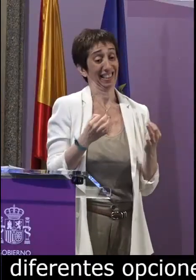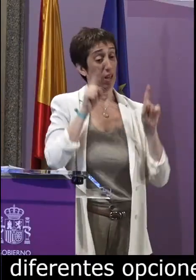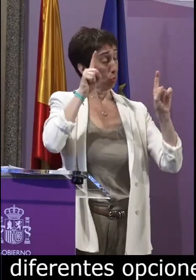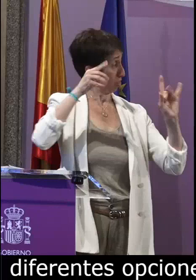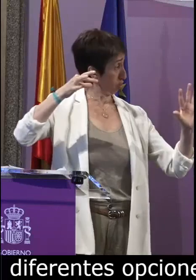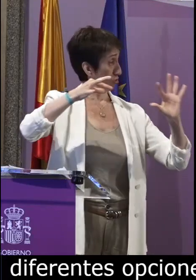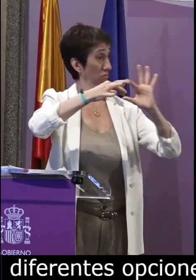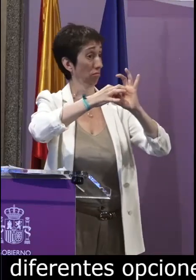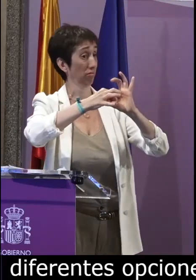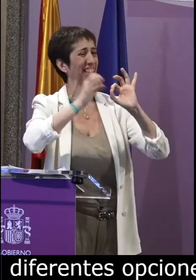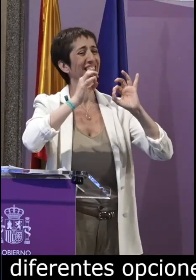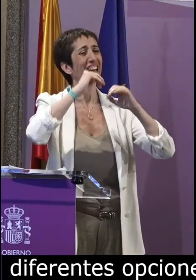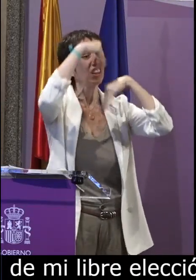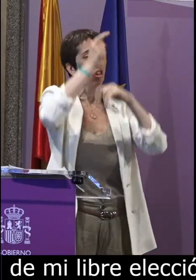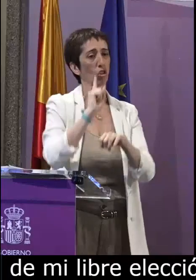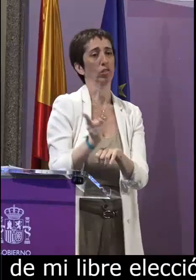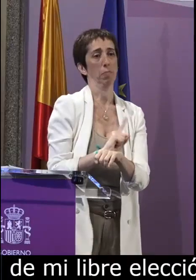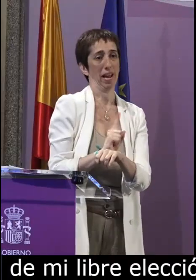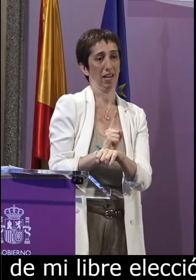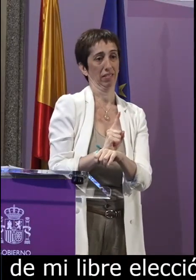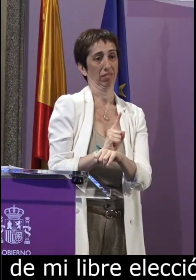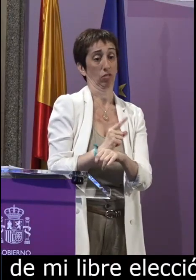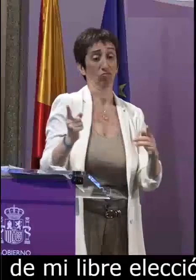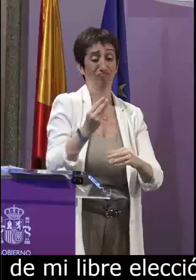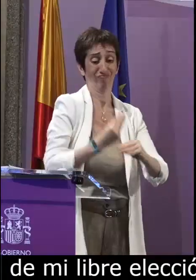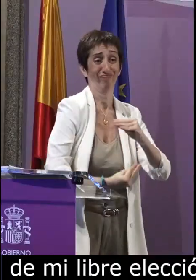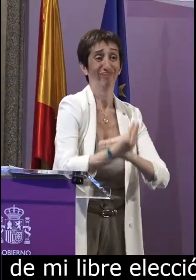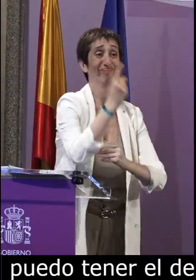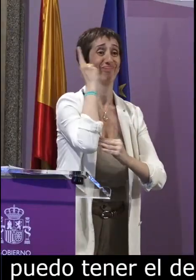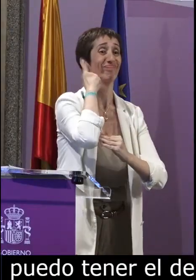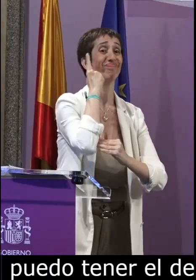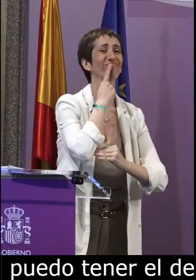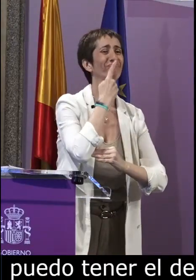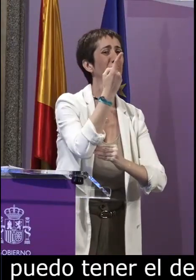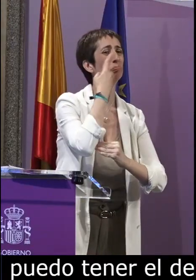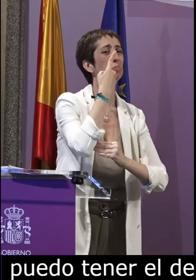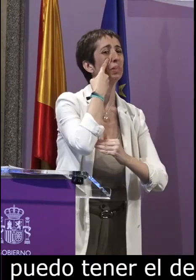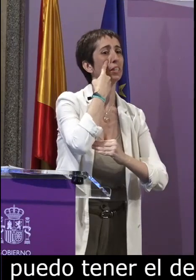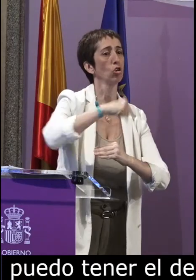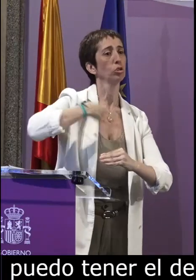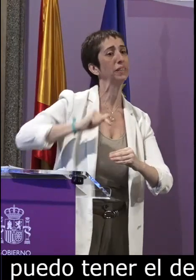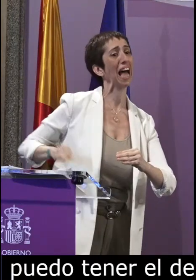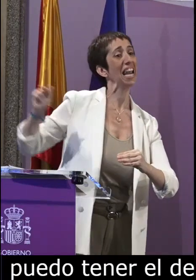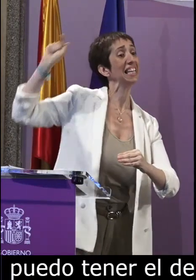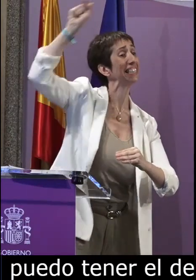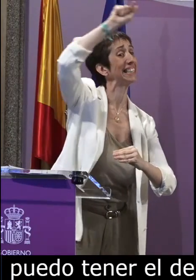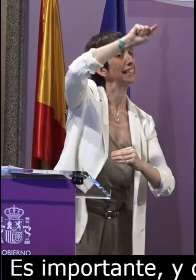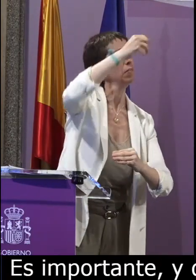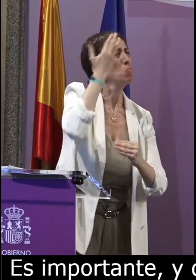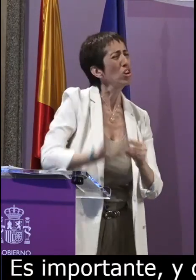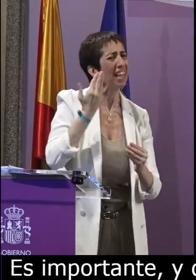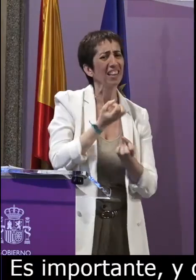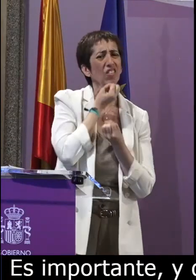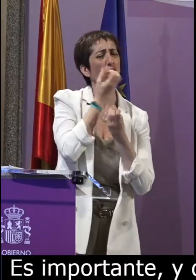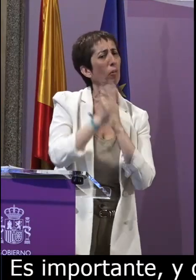importante del mismo modo y vinculado con la educación la atención temprana cuando nace un bebé sordo en los